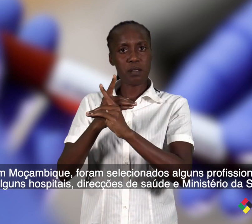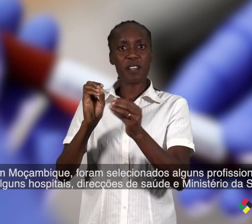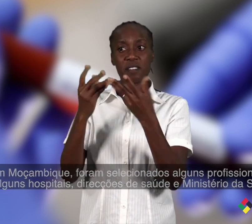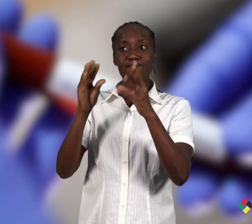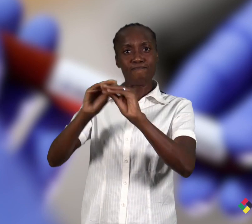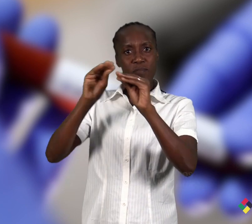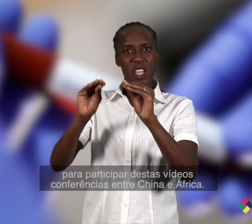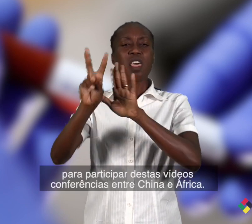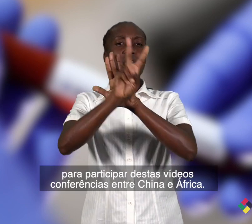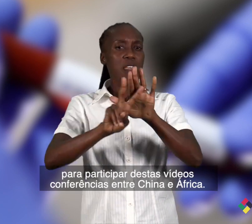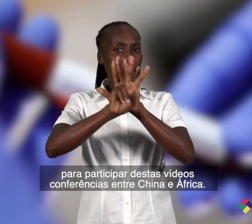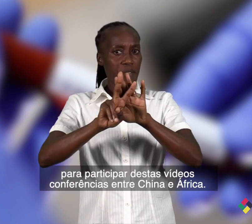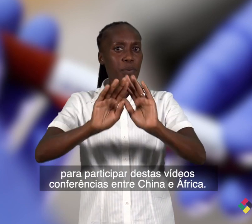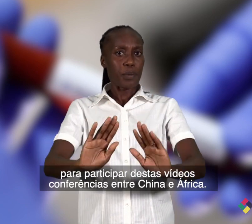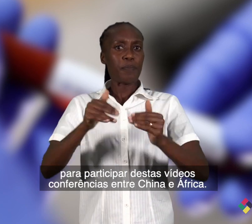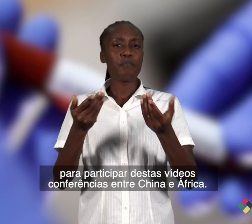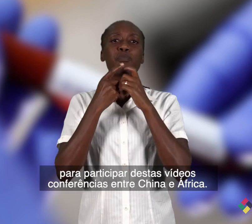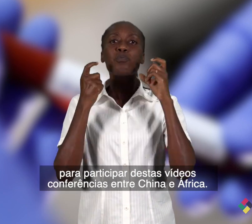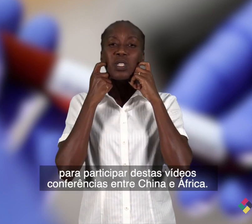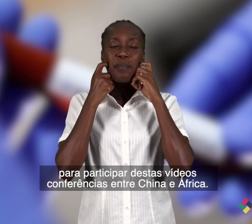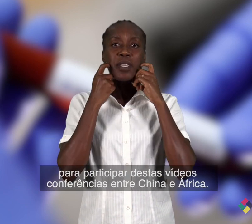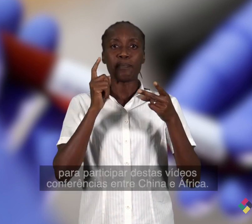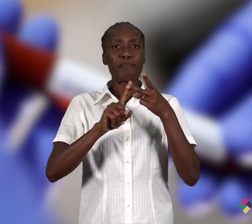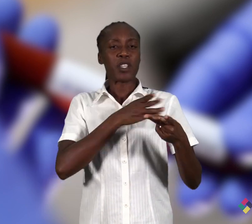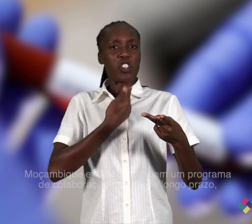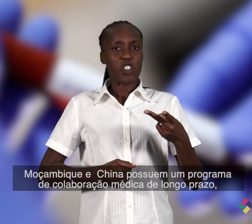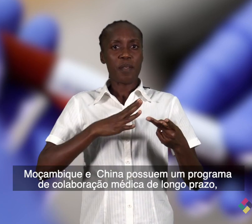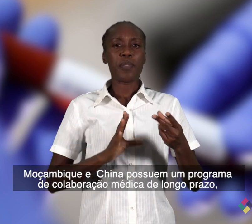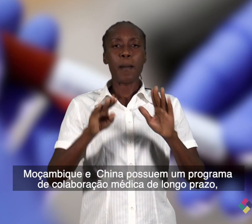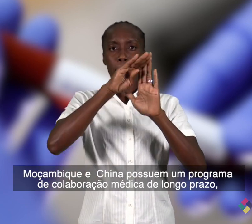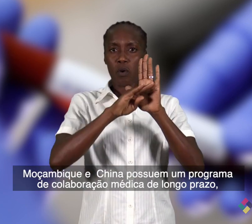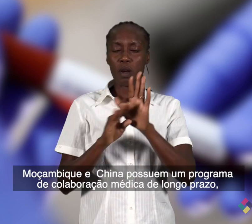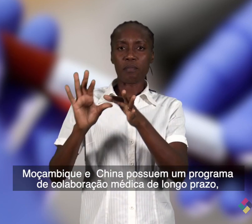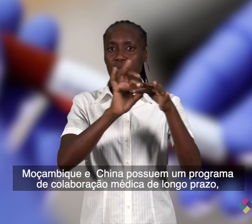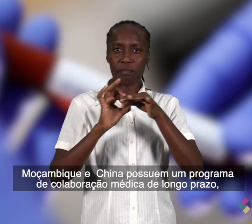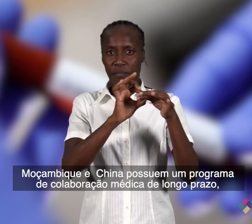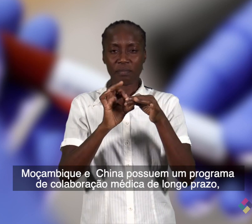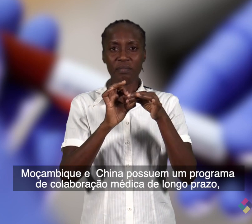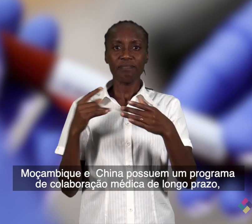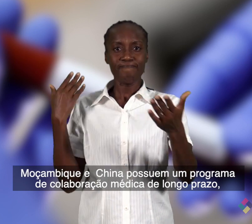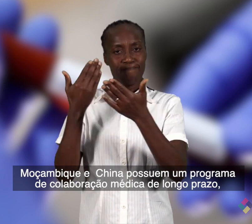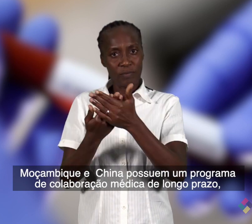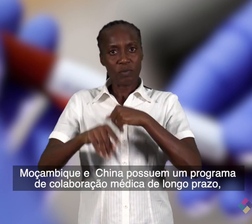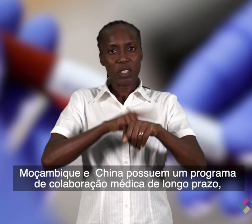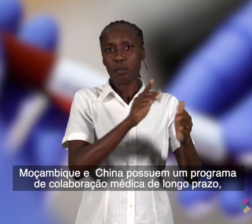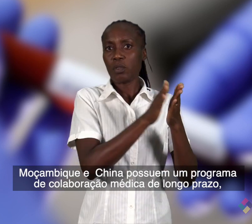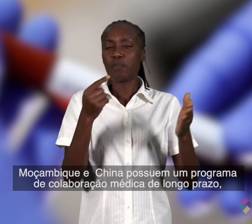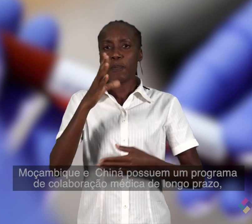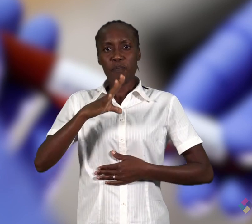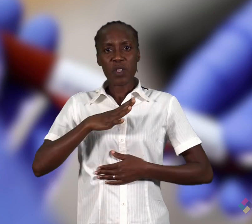da Saúde para participar das sessões realizadas em videoconferência. Moçambique e China possuem um programa de colaboração médica de longo prazo que